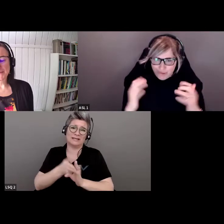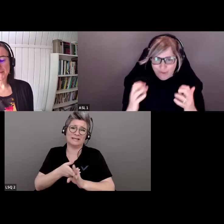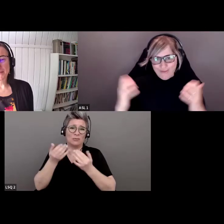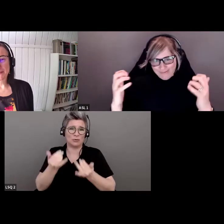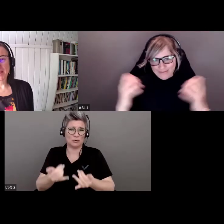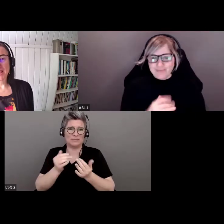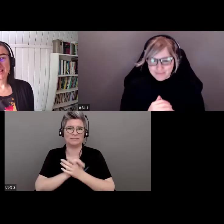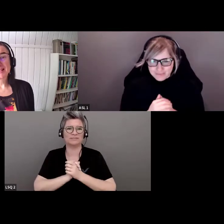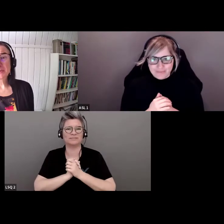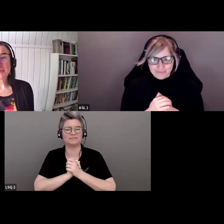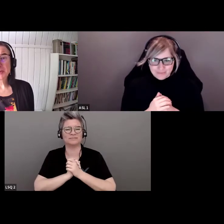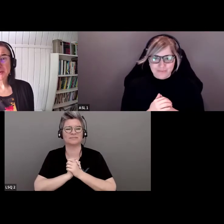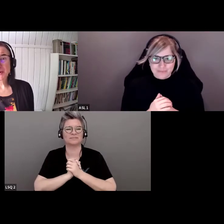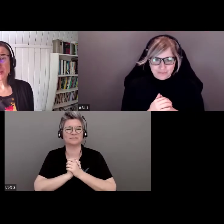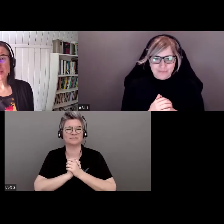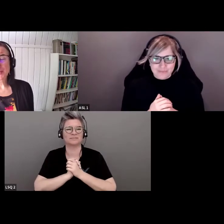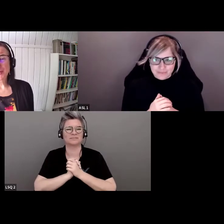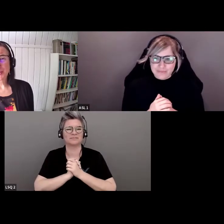aujourd'hui.